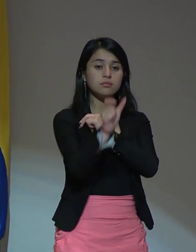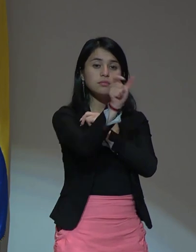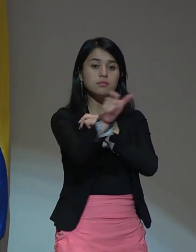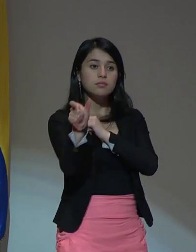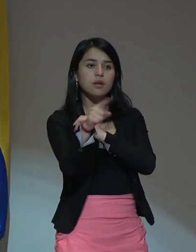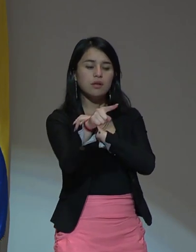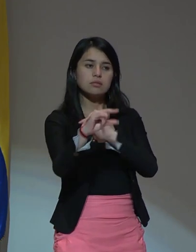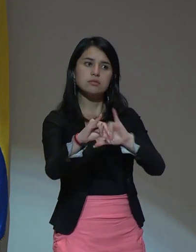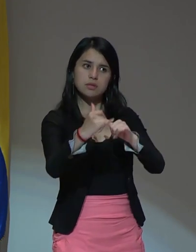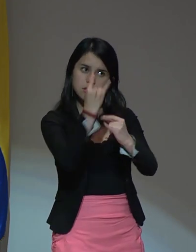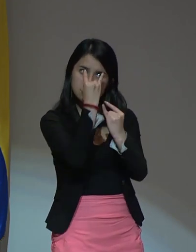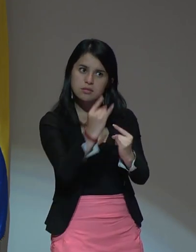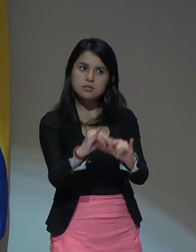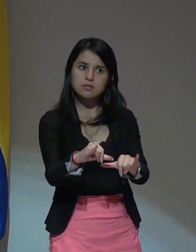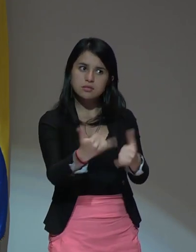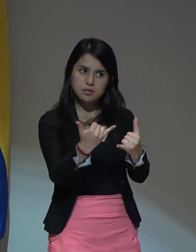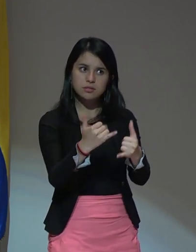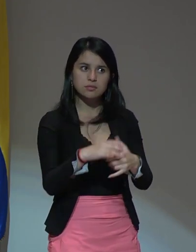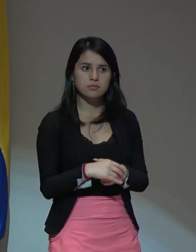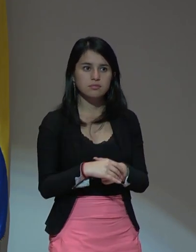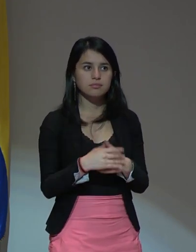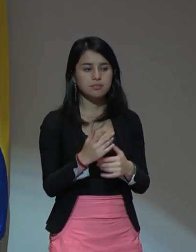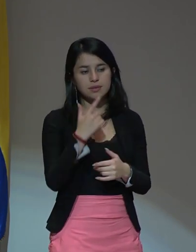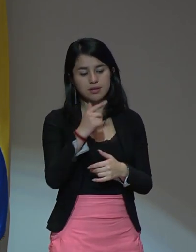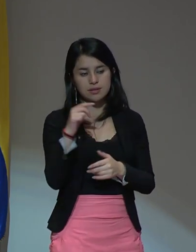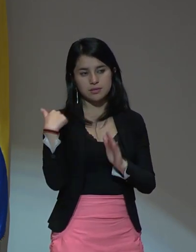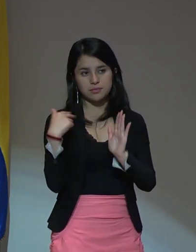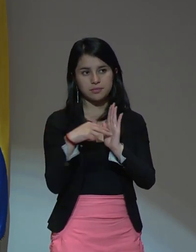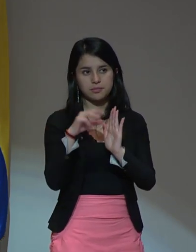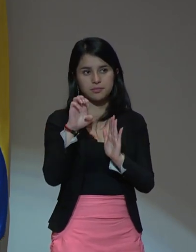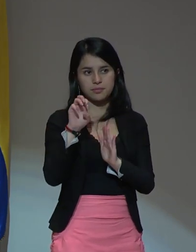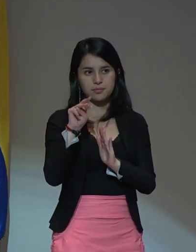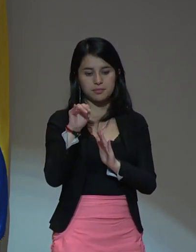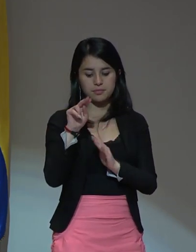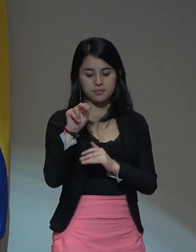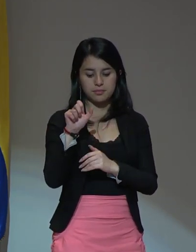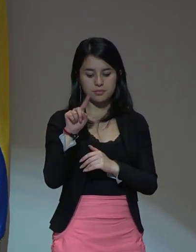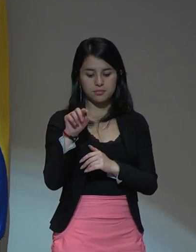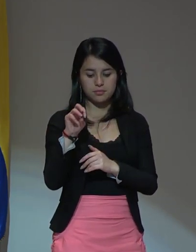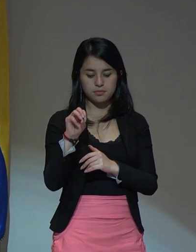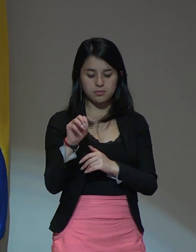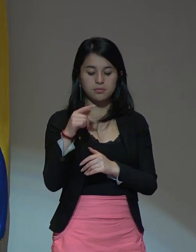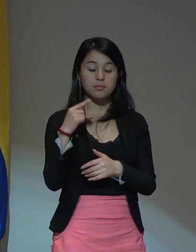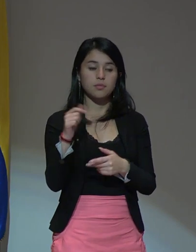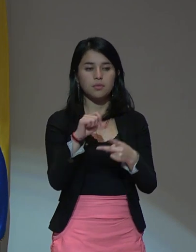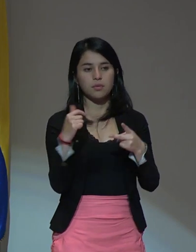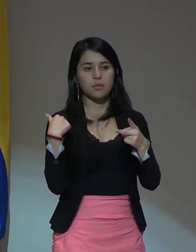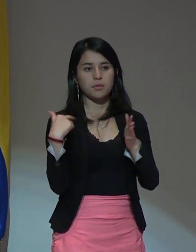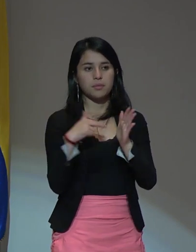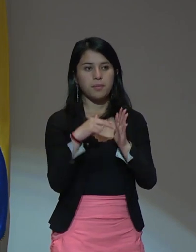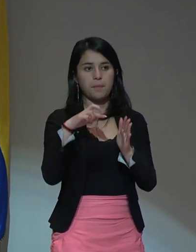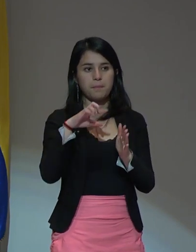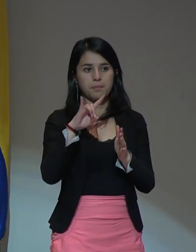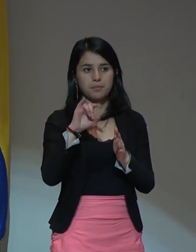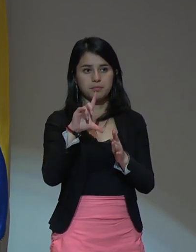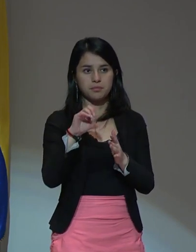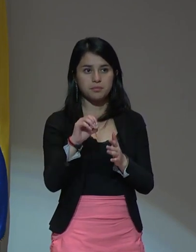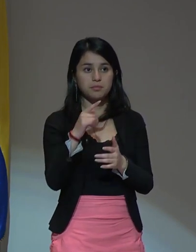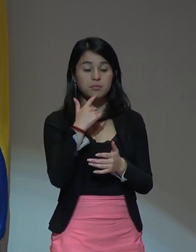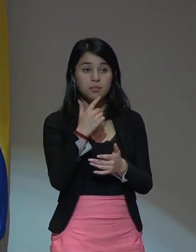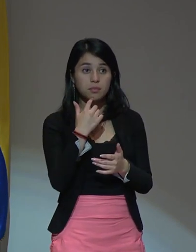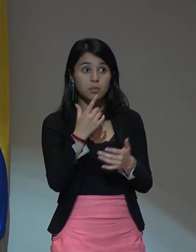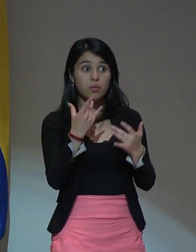concierne dice Levinas y Paulo Freire dice no hay una educación